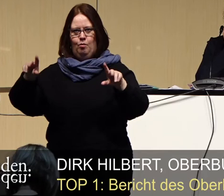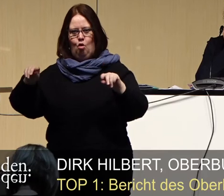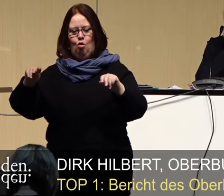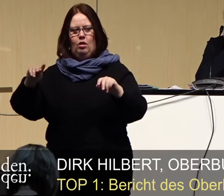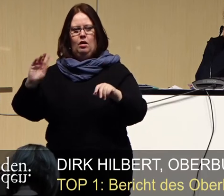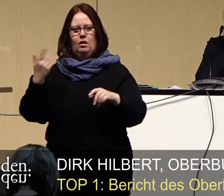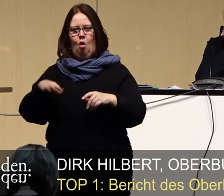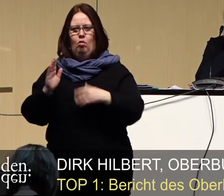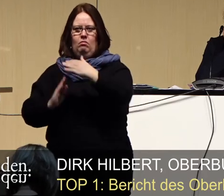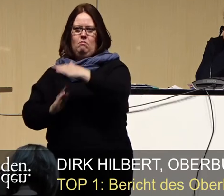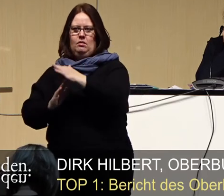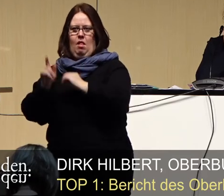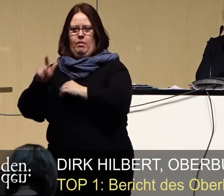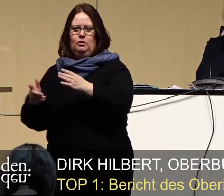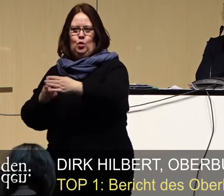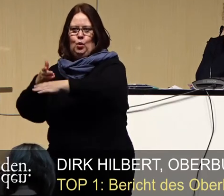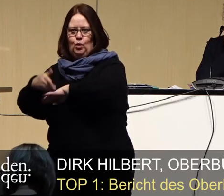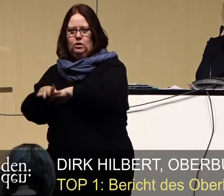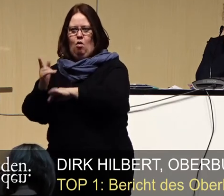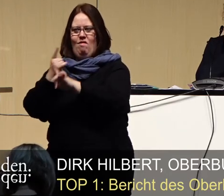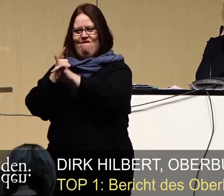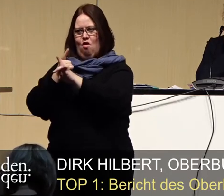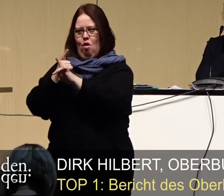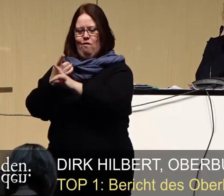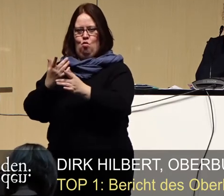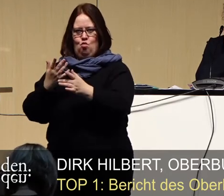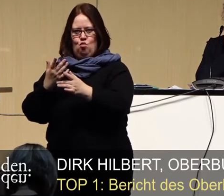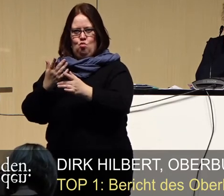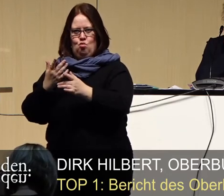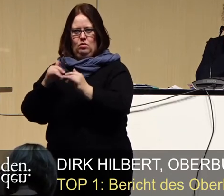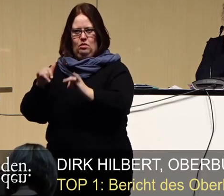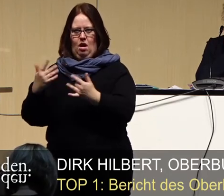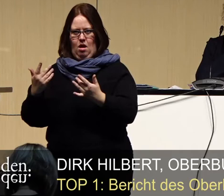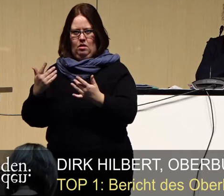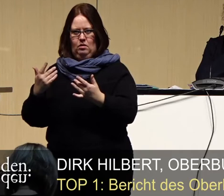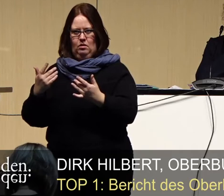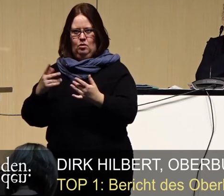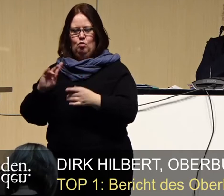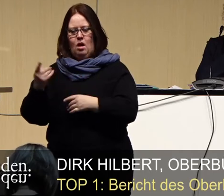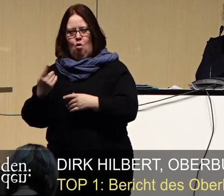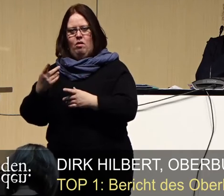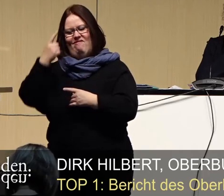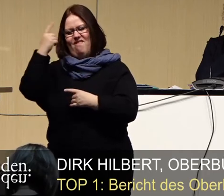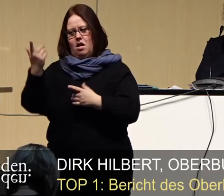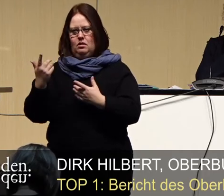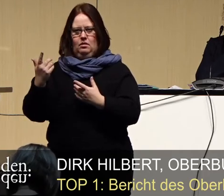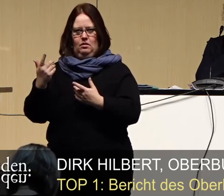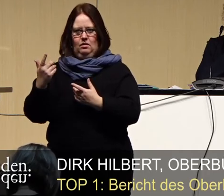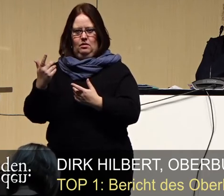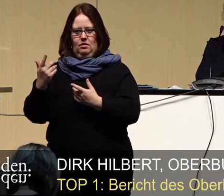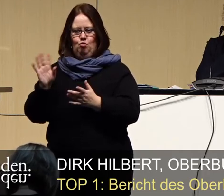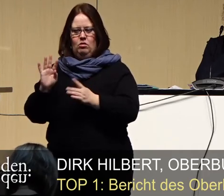Mengenbegrenzung, mit Nachverfolgung versehen werden können und die uns ermöglichen,